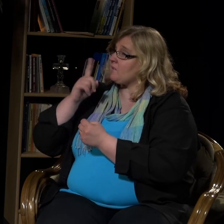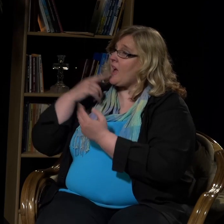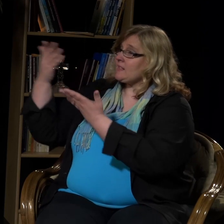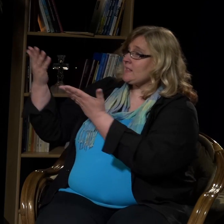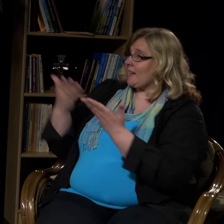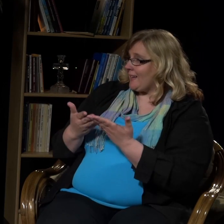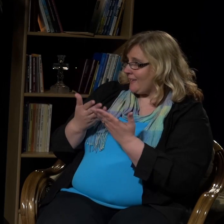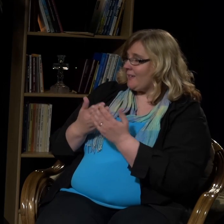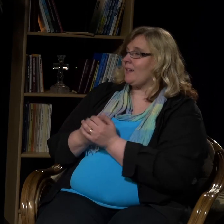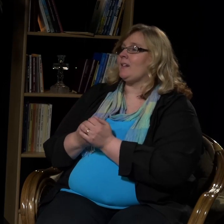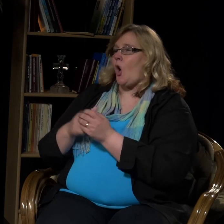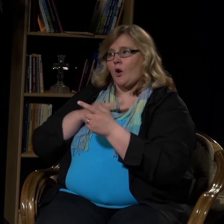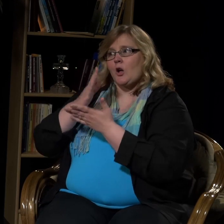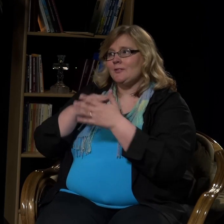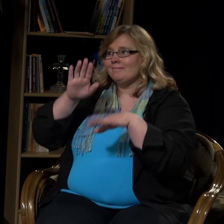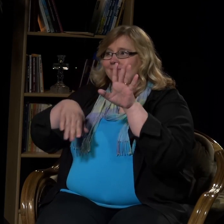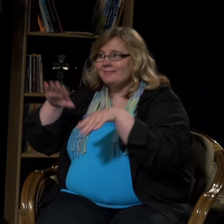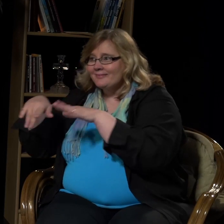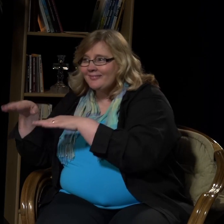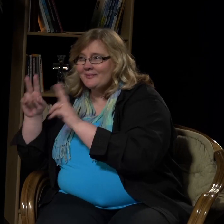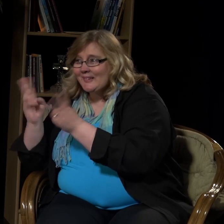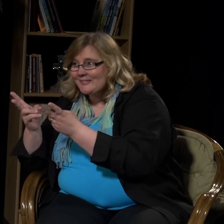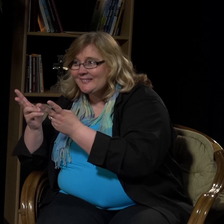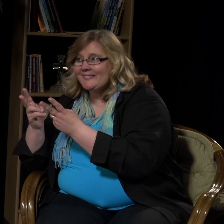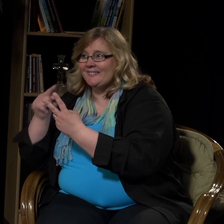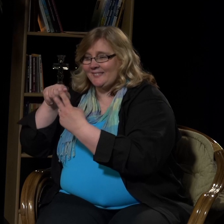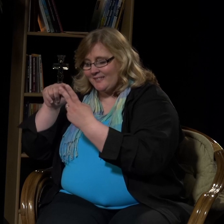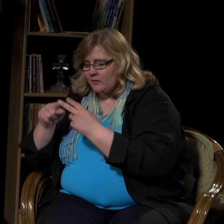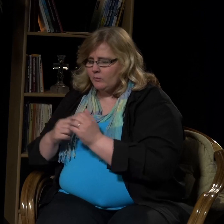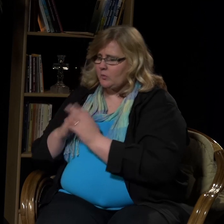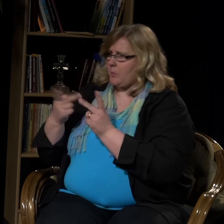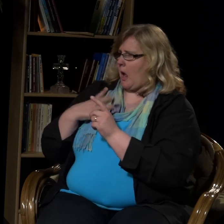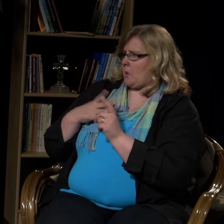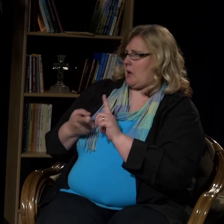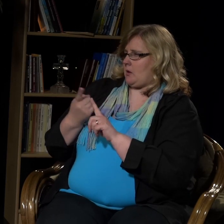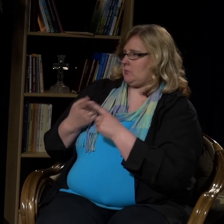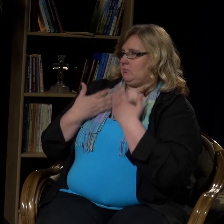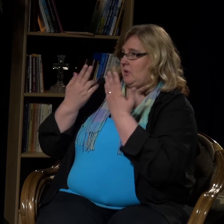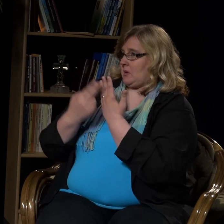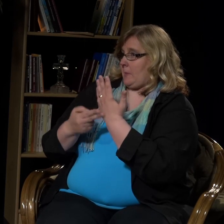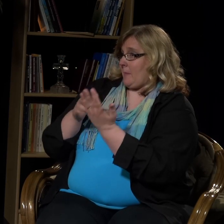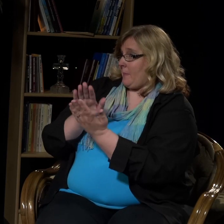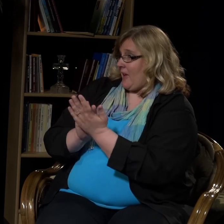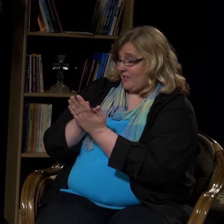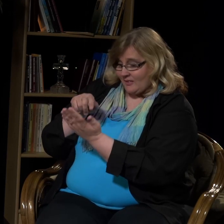Yleensä Jumala aina jollain tavalla antaa meille vastauksen. Tosin se vaihtelee, minkälaisen vastauksen hän antaa.